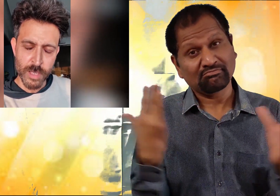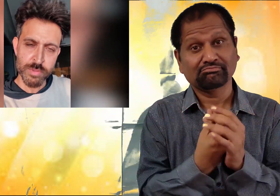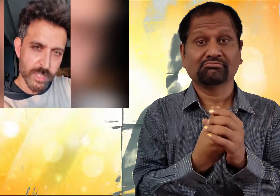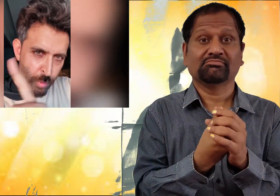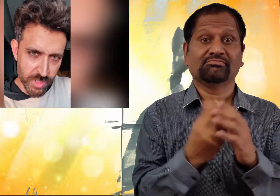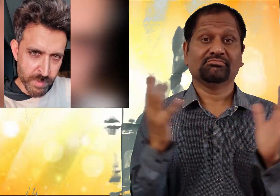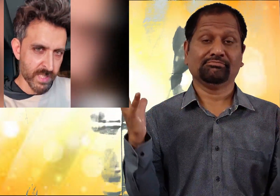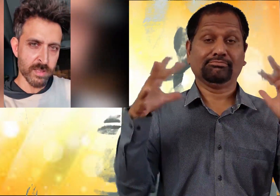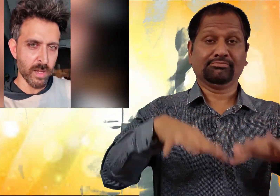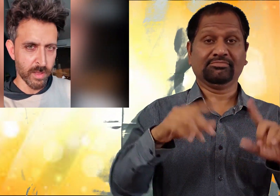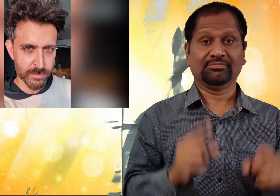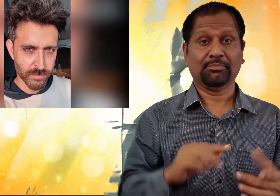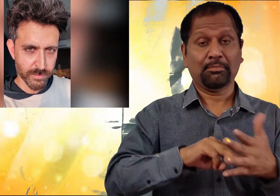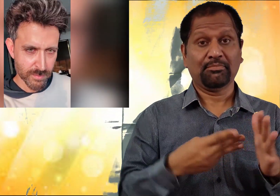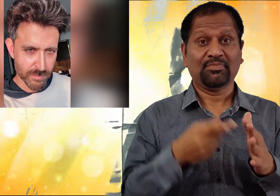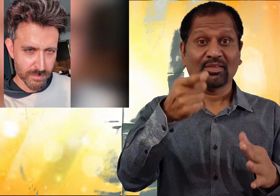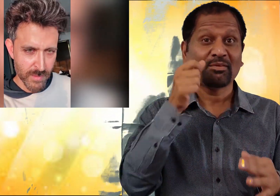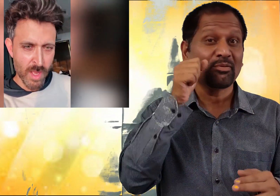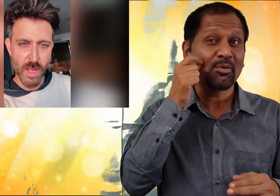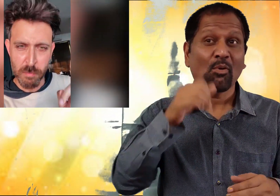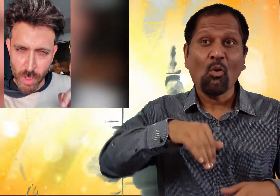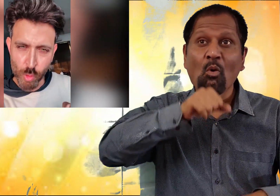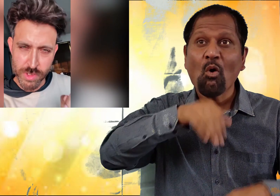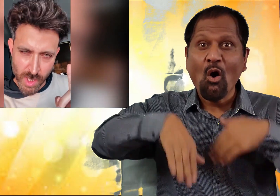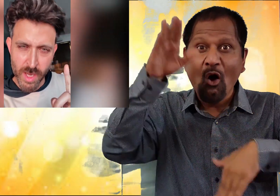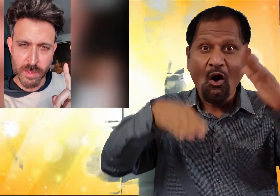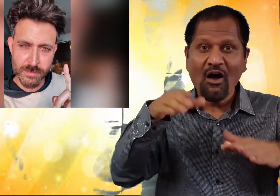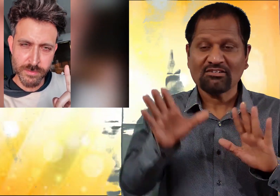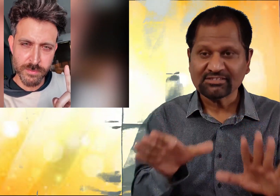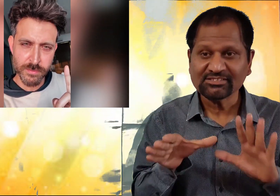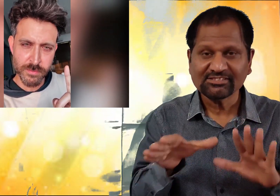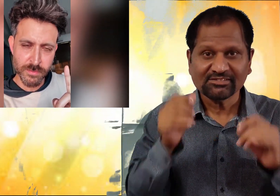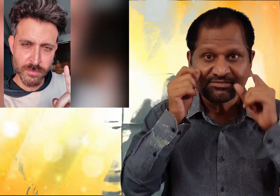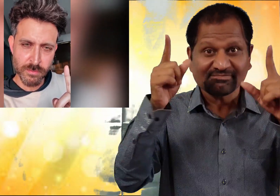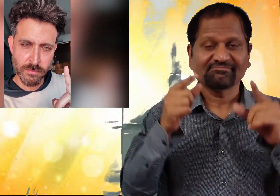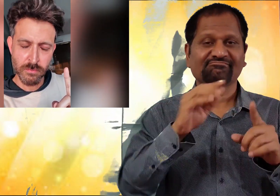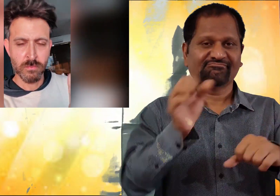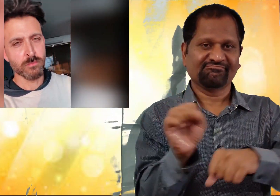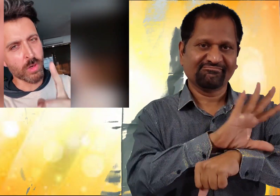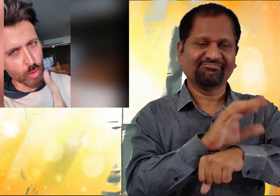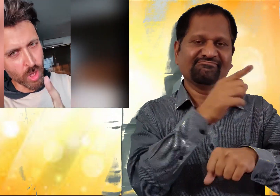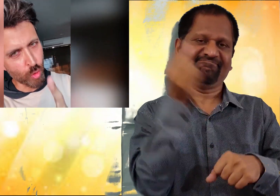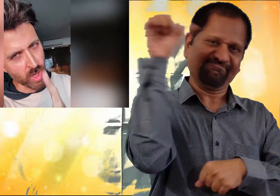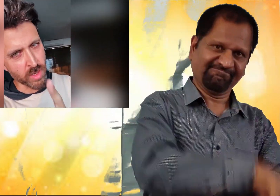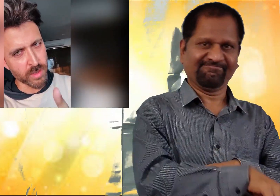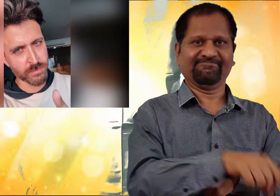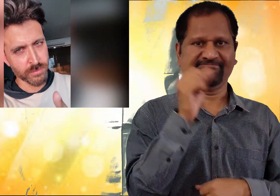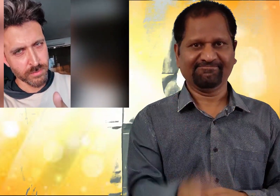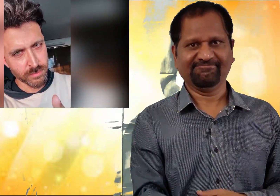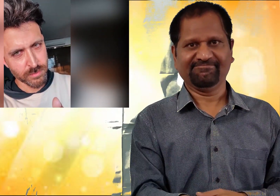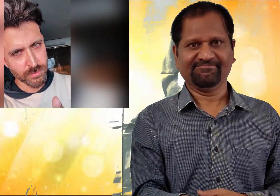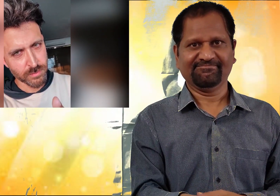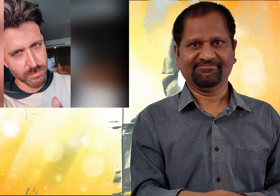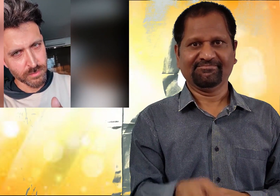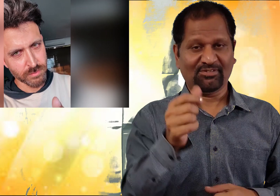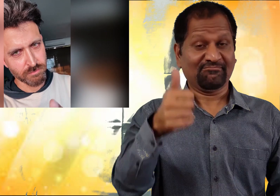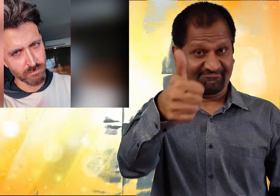हम सब को इसमें साथ आना है इन बड़ों को जगाना है और करोना को हराना है